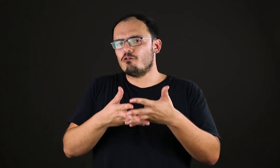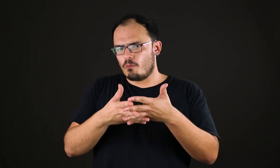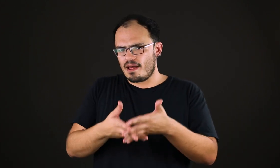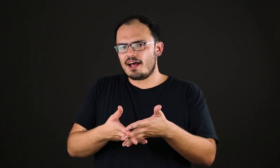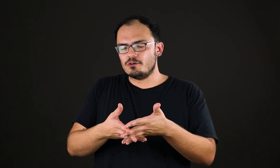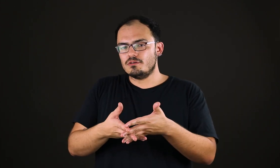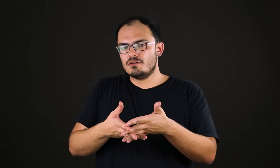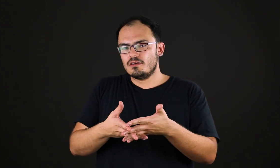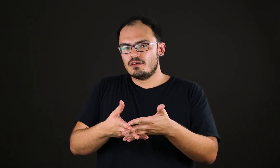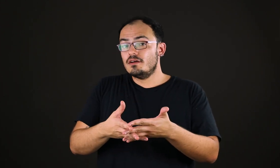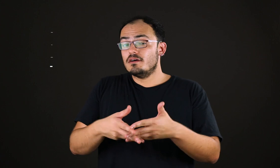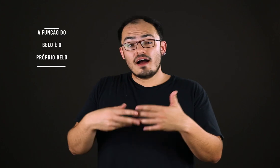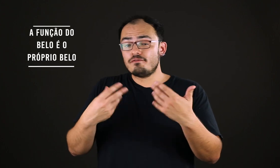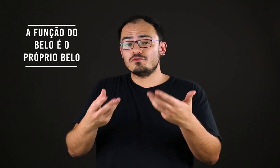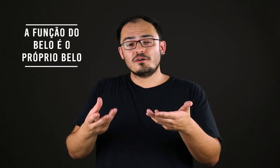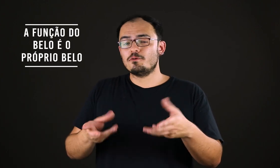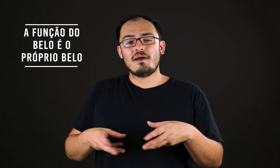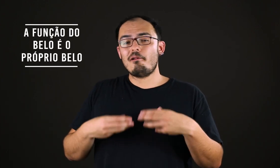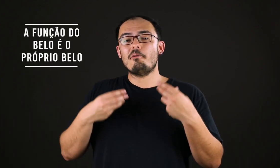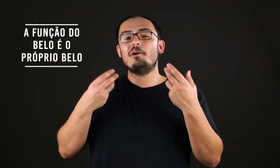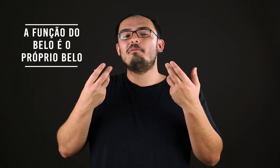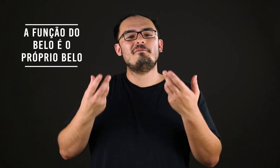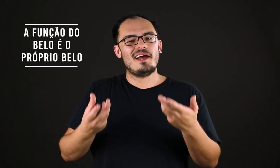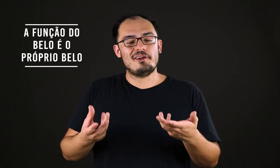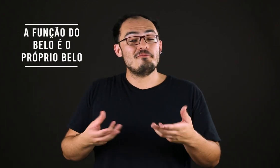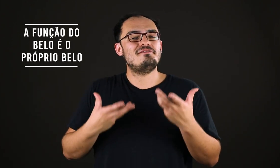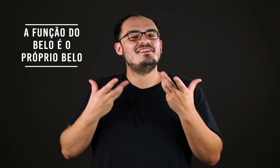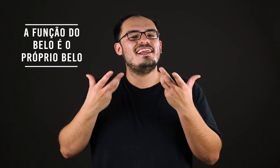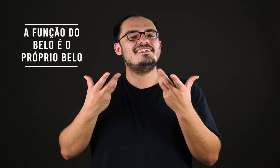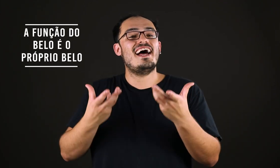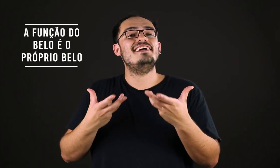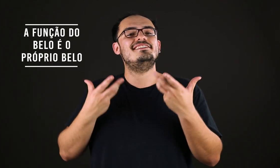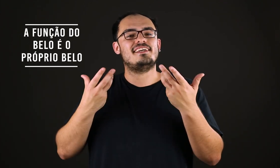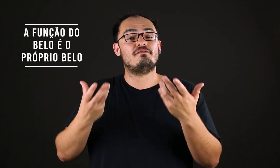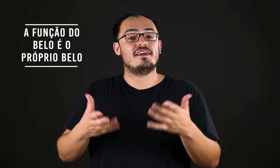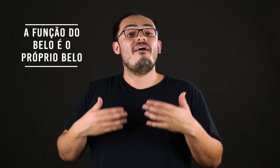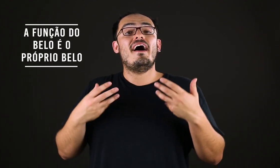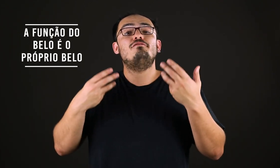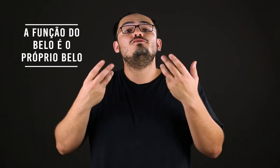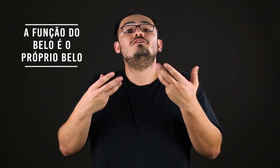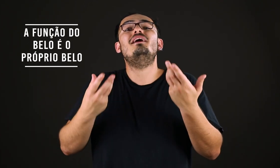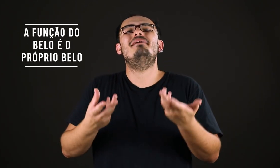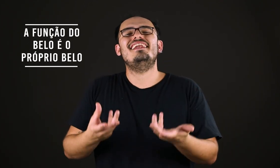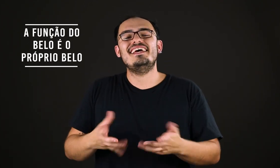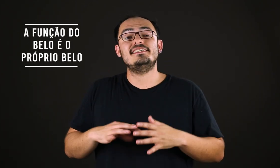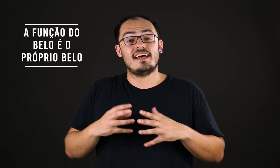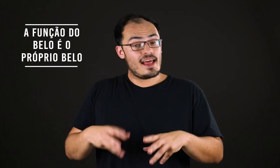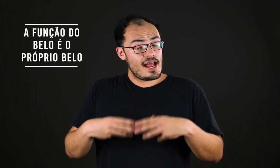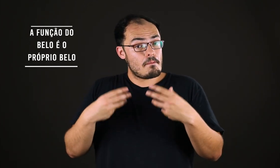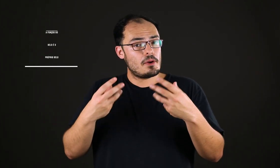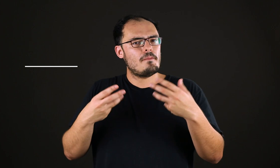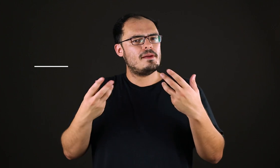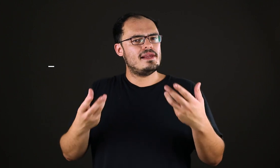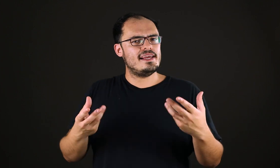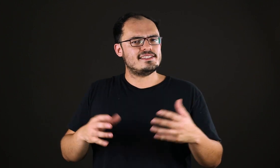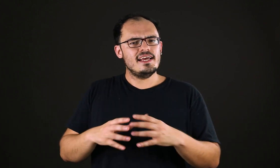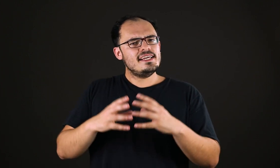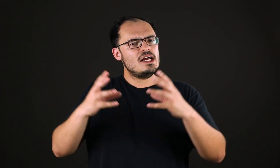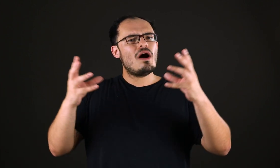algo belo, a função do belo é o próprio belo, uma finalidade sem fim. A função da beleza é a própria beleza e não